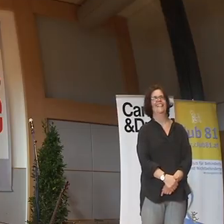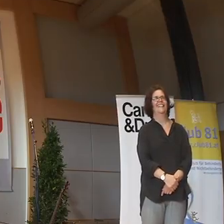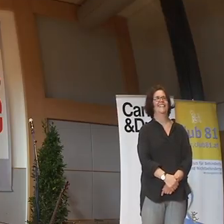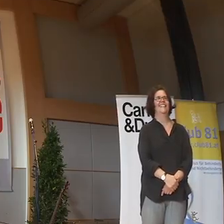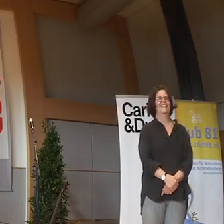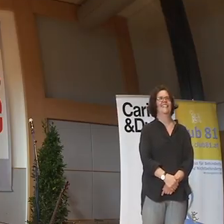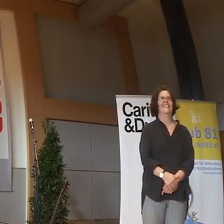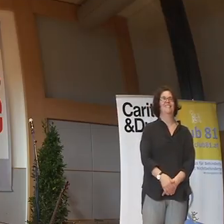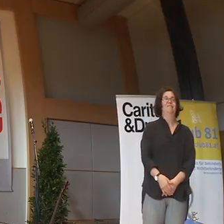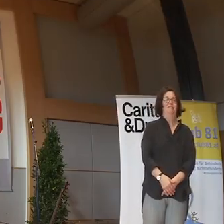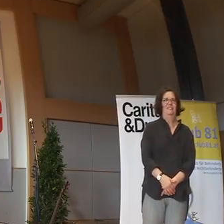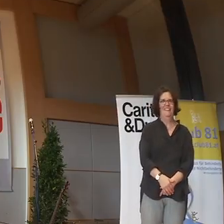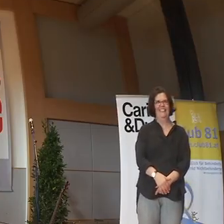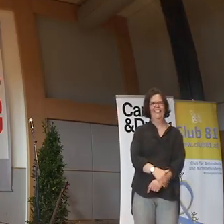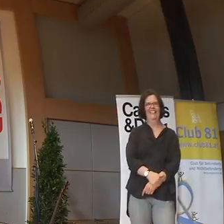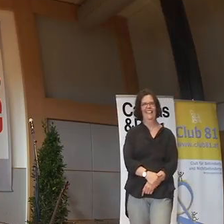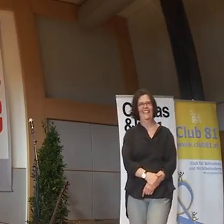Applaus bitte für die Dolmetscherin.